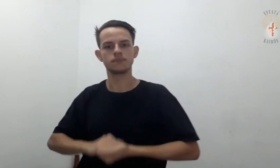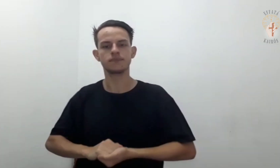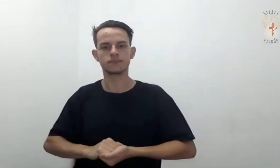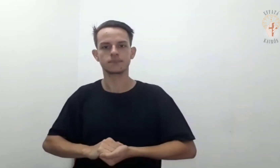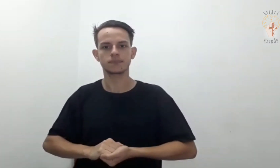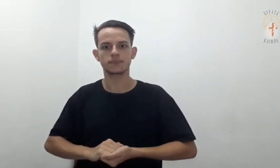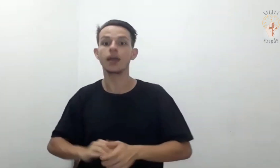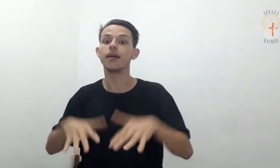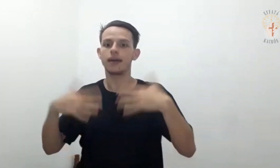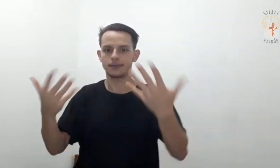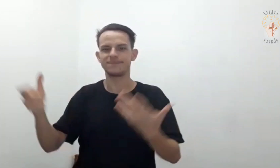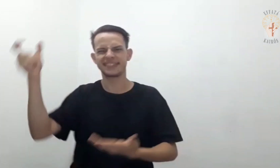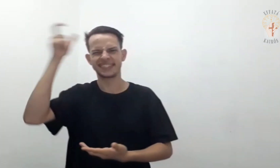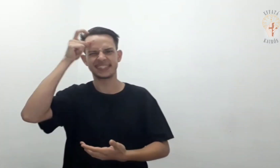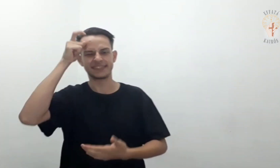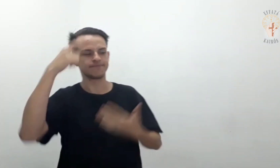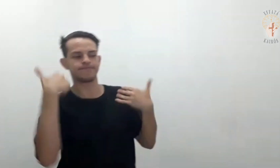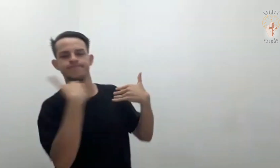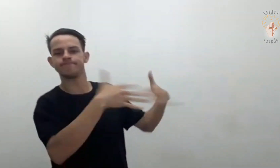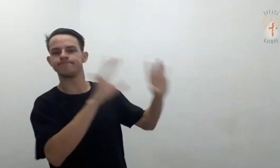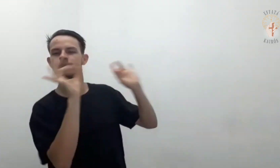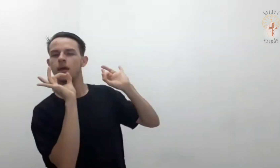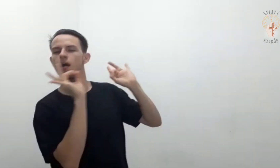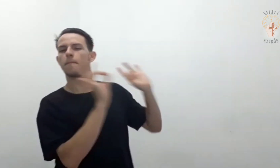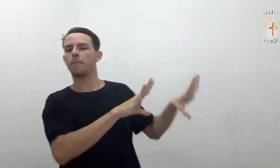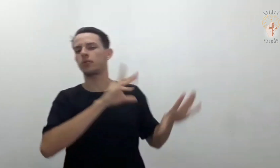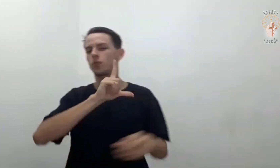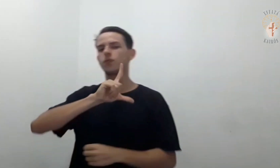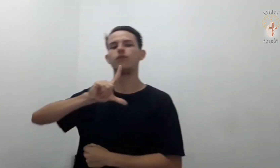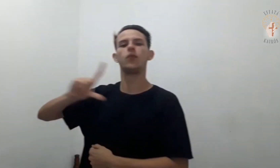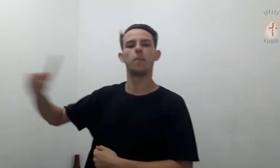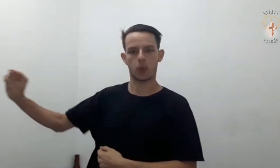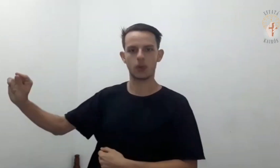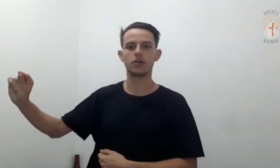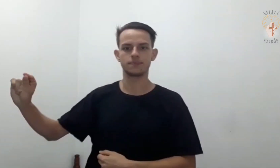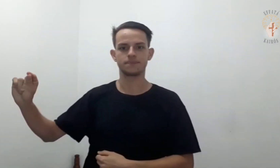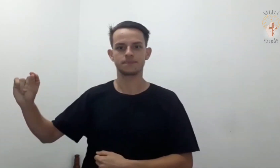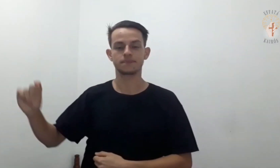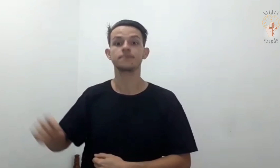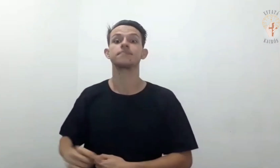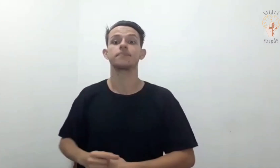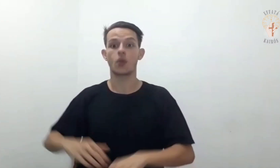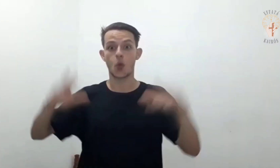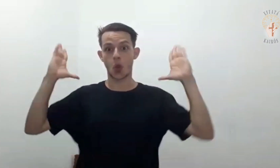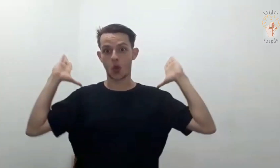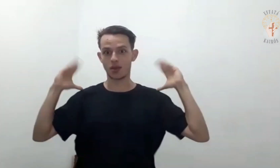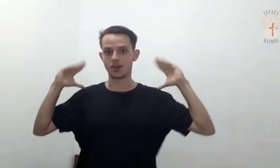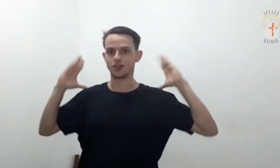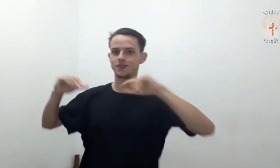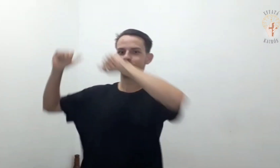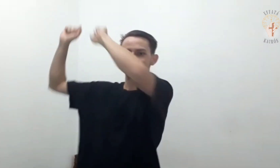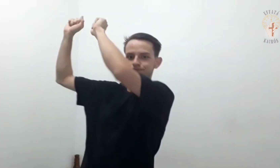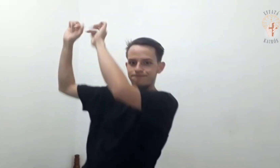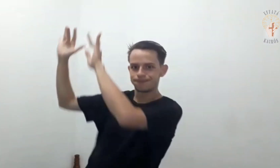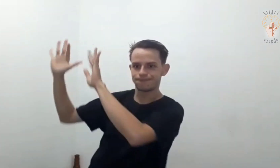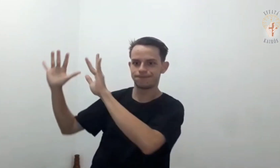Então o diabo o deixou E os anjos se